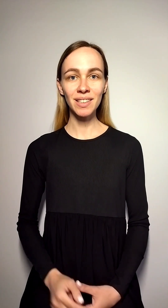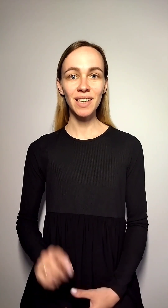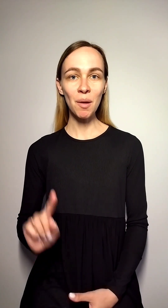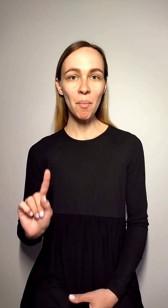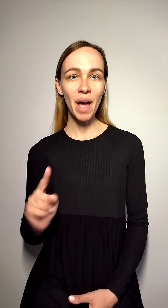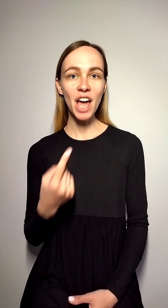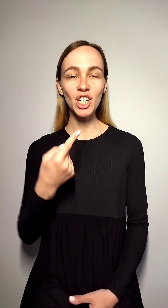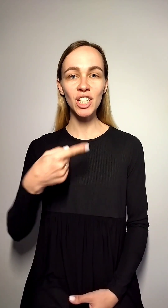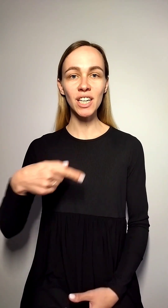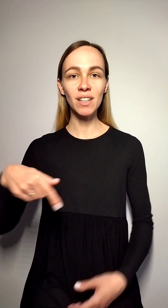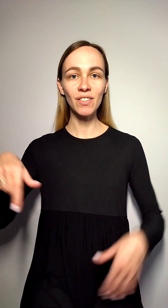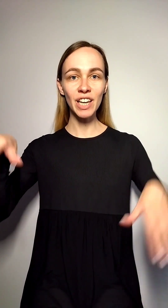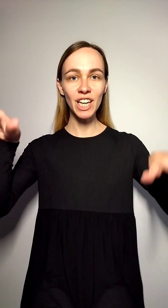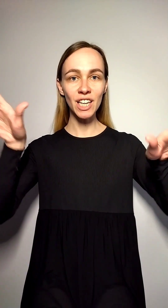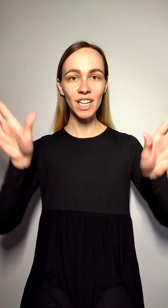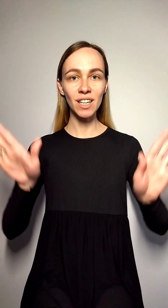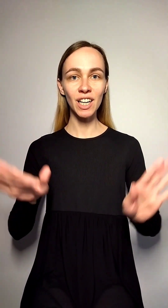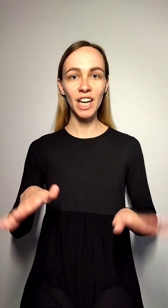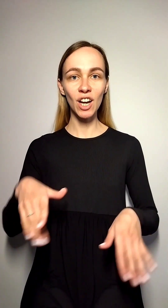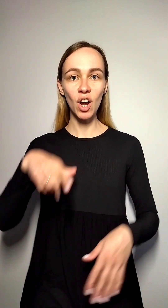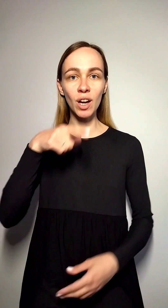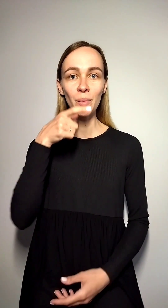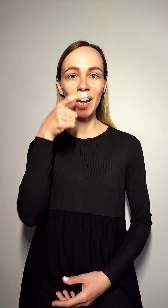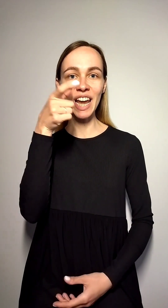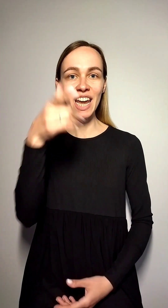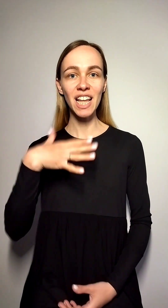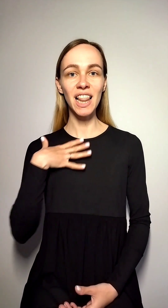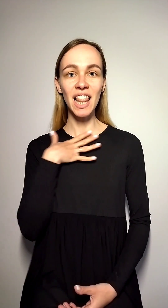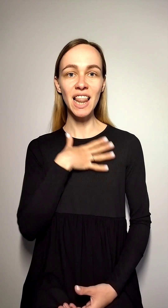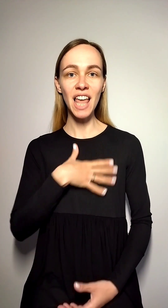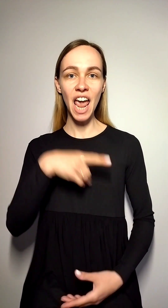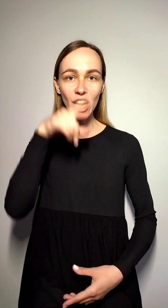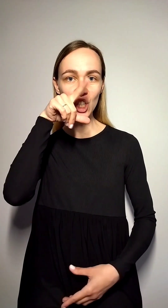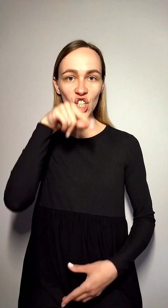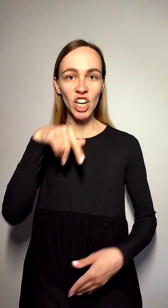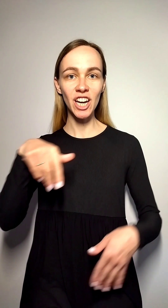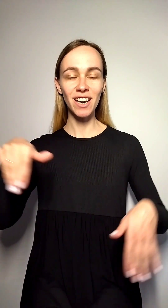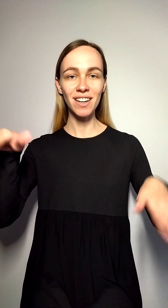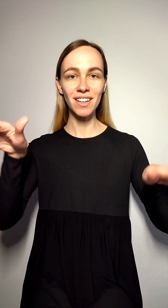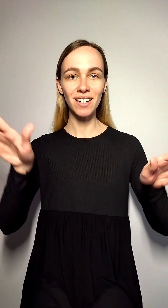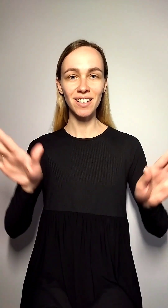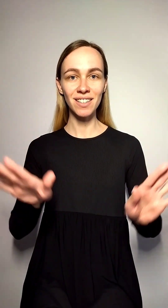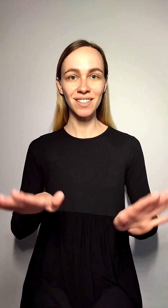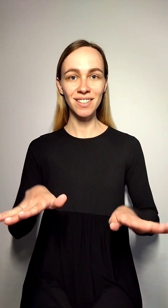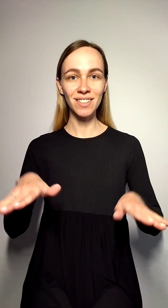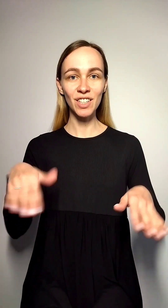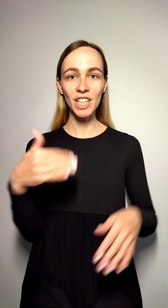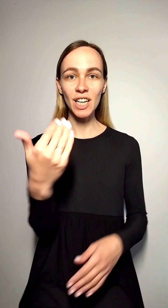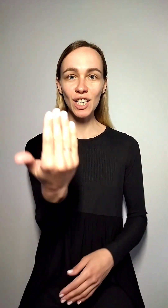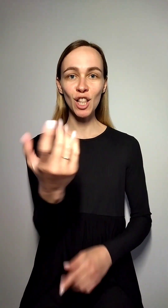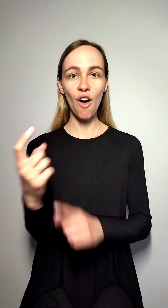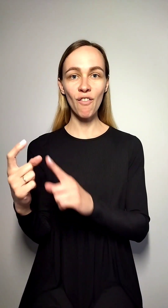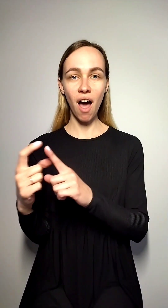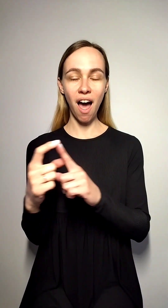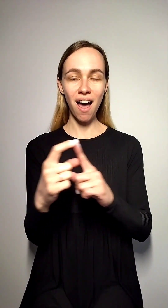Найперший вирій крик терпкий лелечий Твої слова